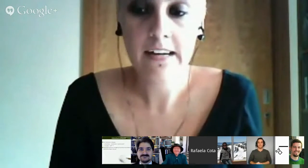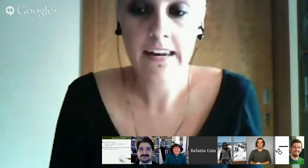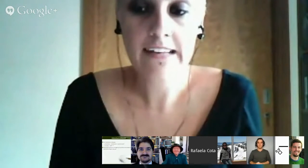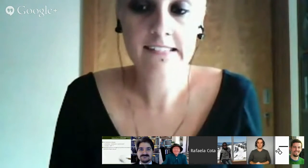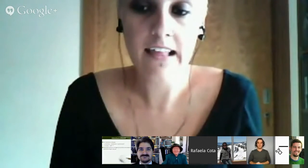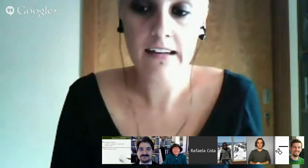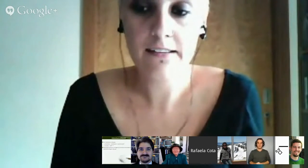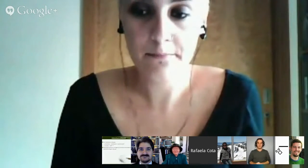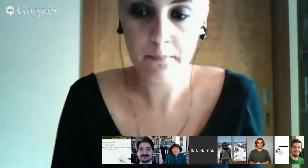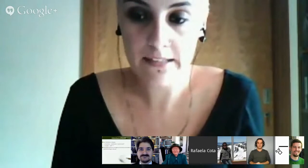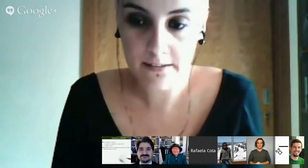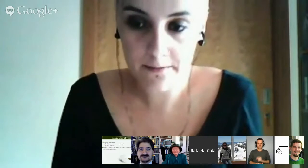Next slide, please.